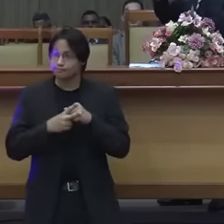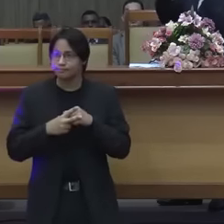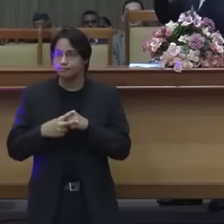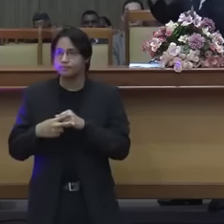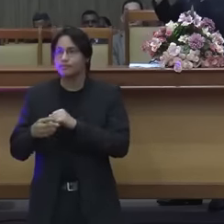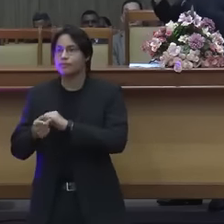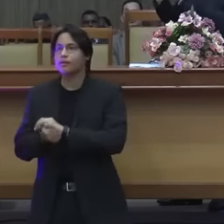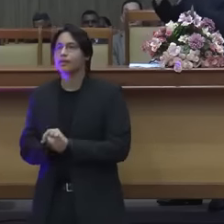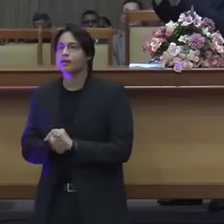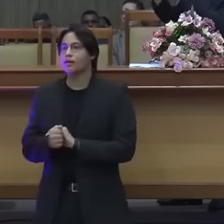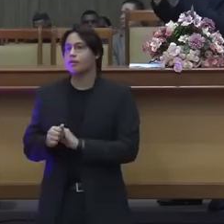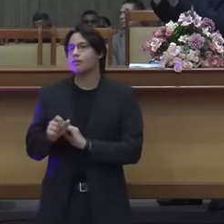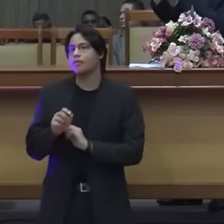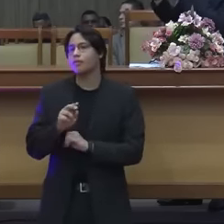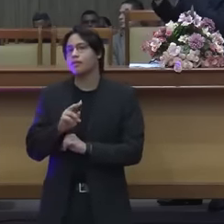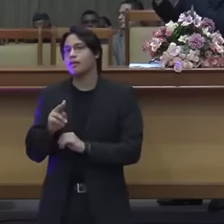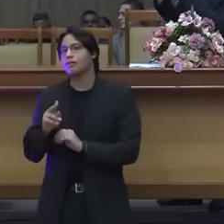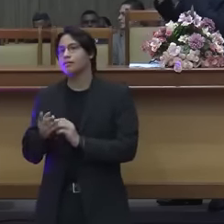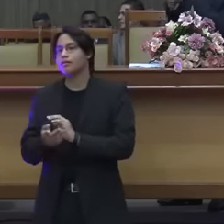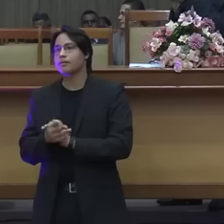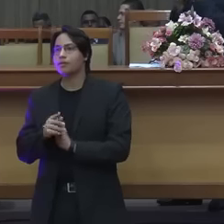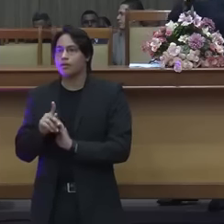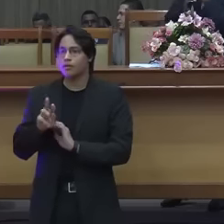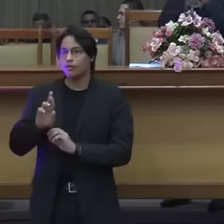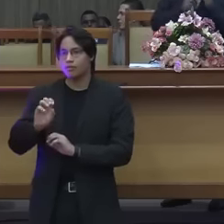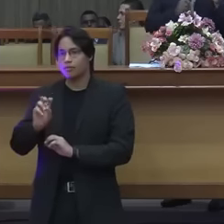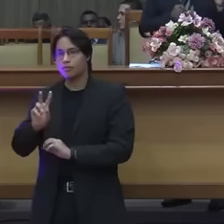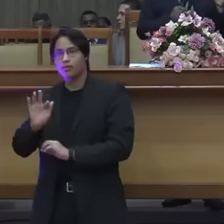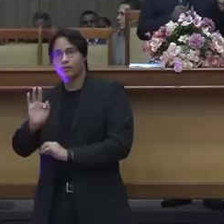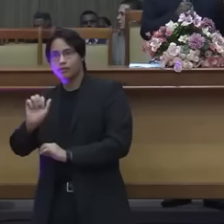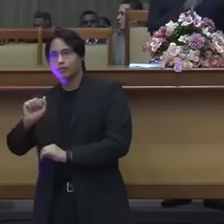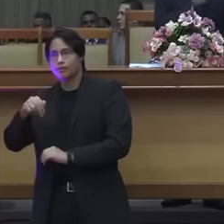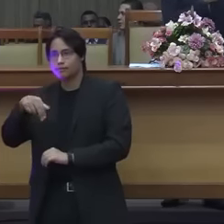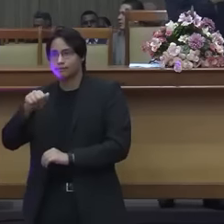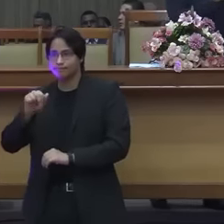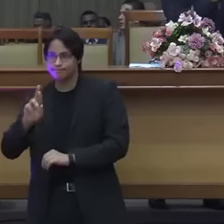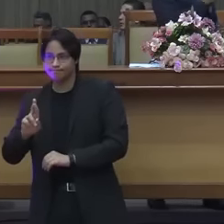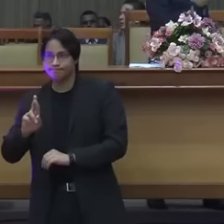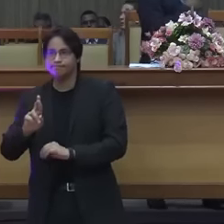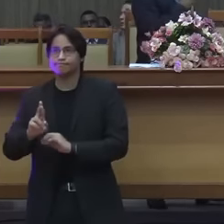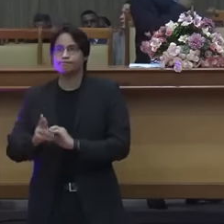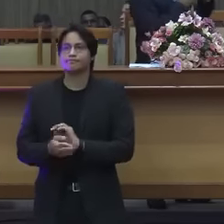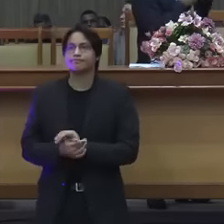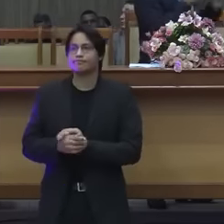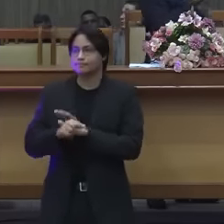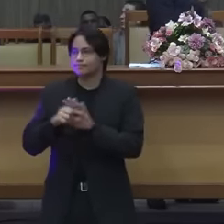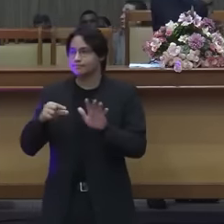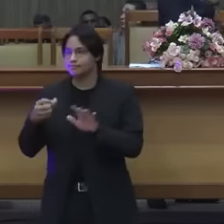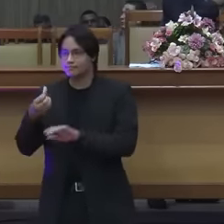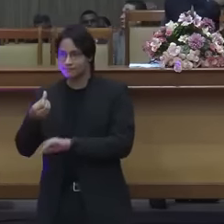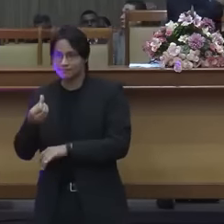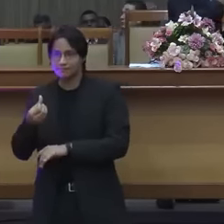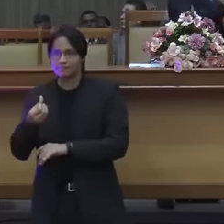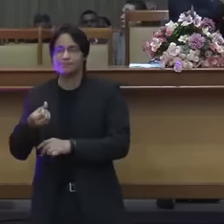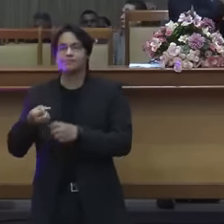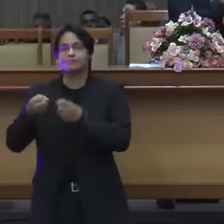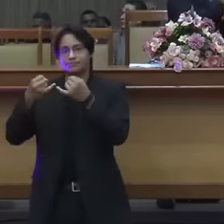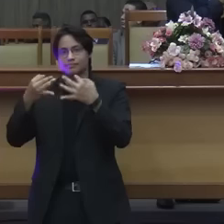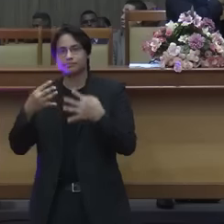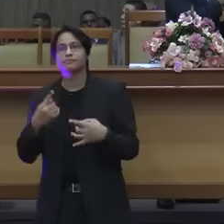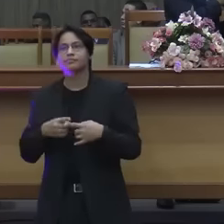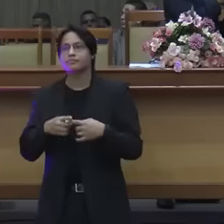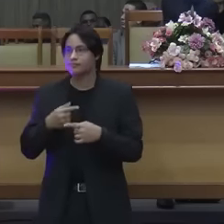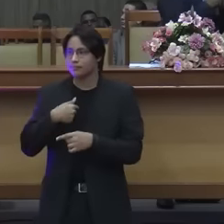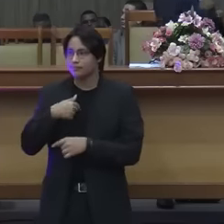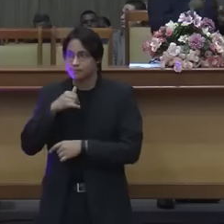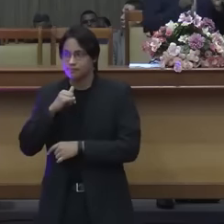profanar, profanar, verso 6 nos diz assim, pois eu vos digo que aqui